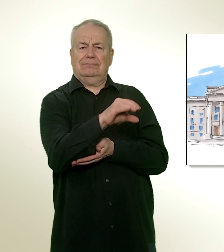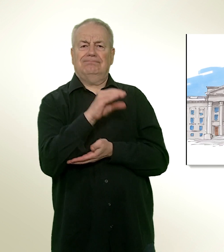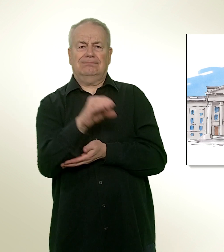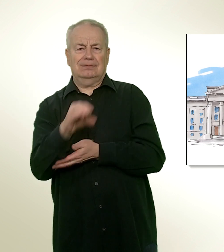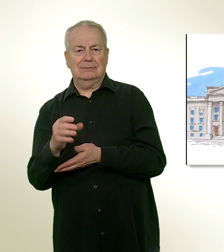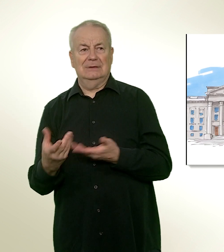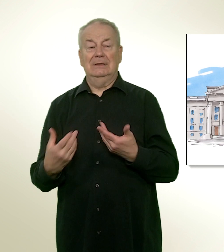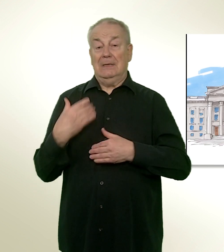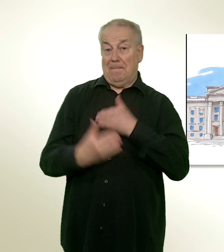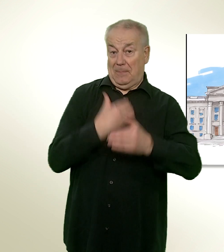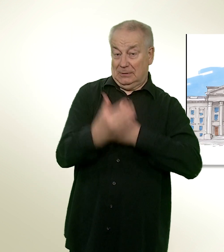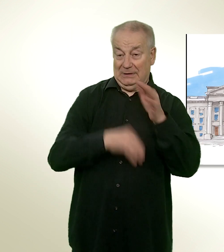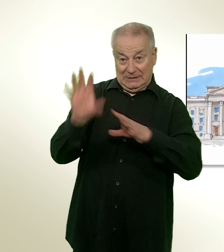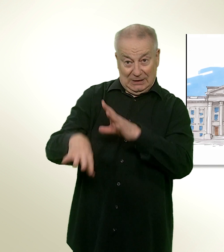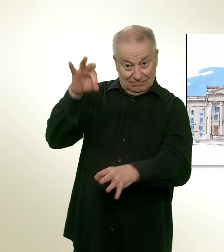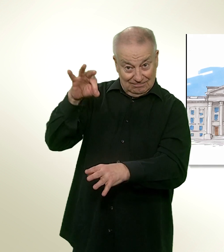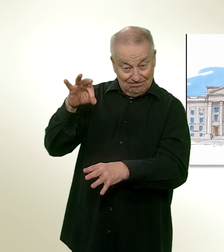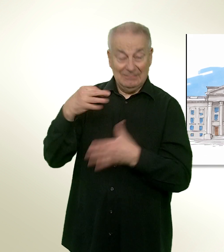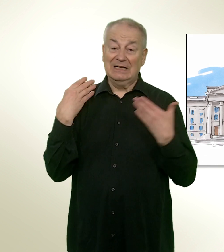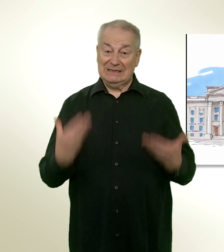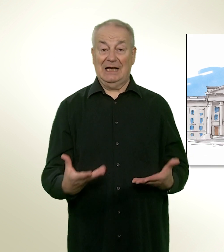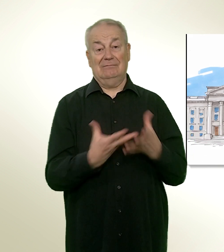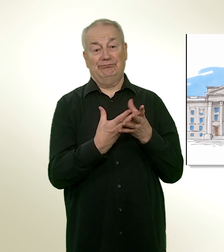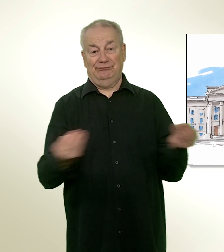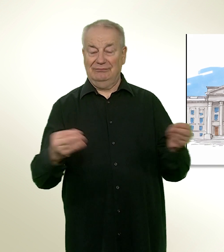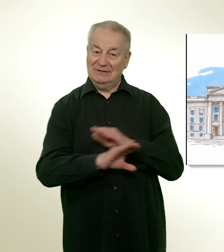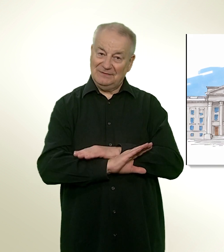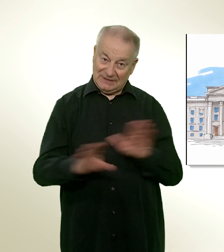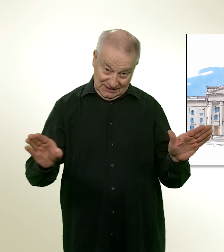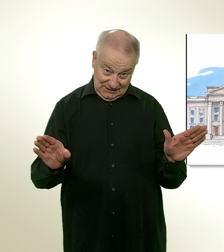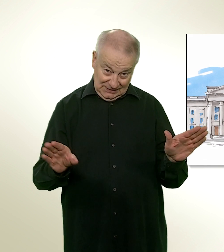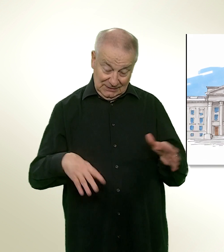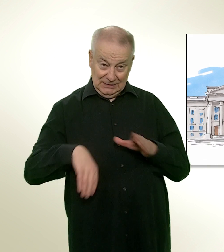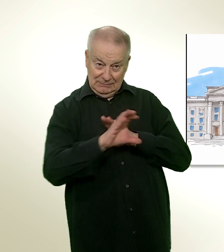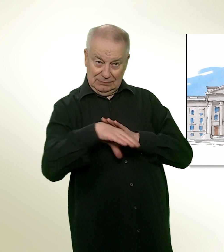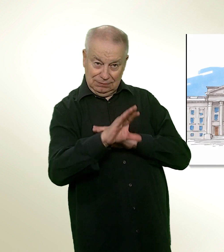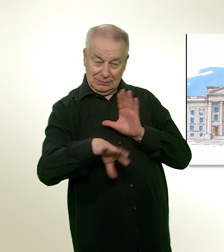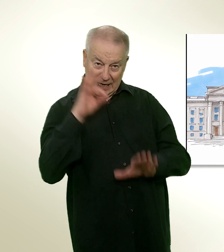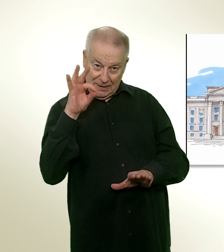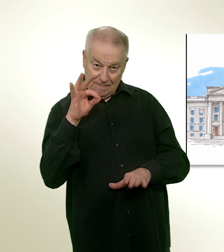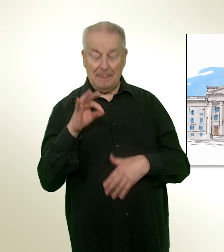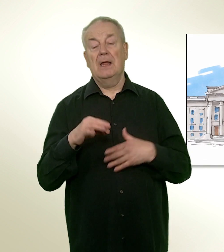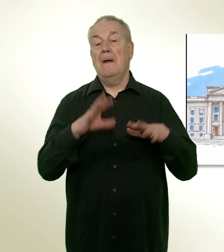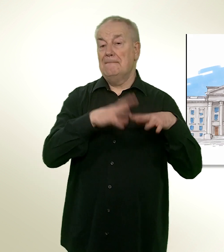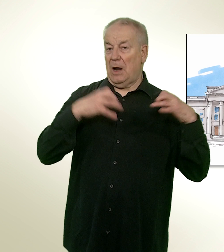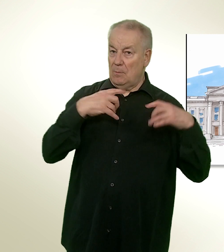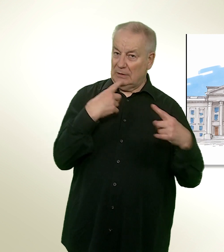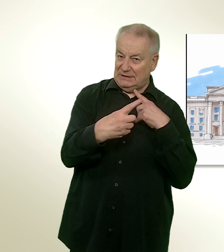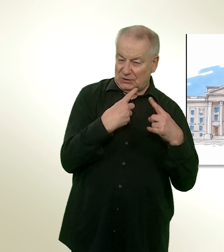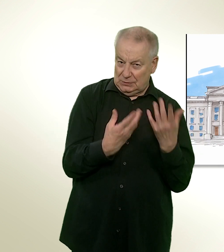La procédure de tirage au sort ferait disparaître de facto cette contribution des élus. Le Parlement discute actuellement d'une